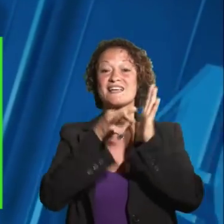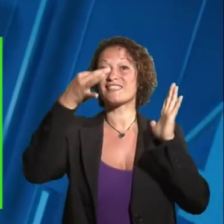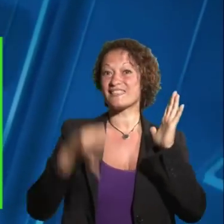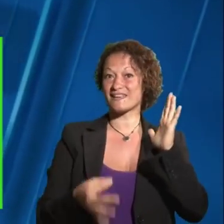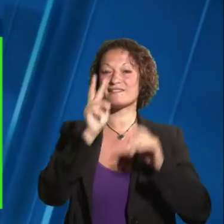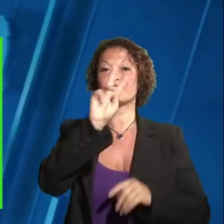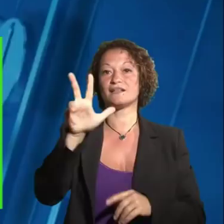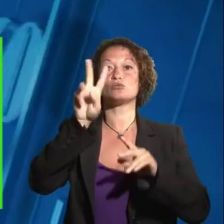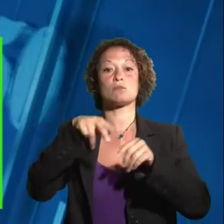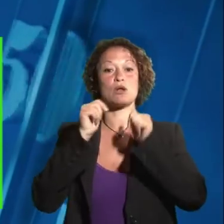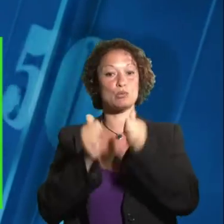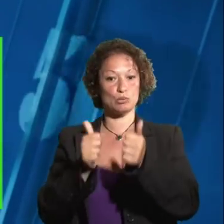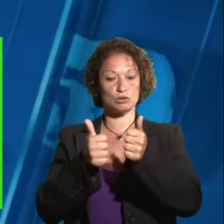e dei Ministri a comparire in udienza penale.